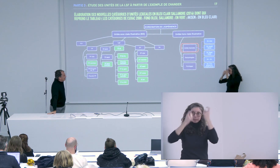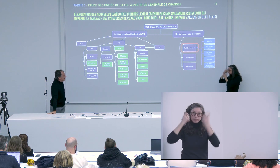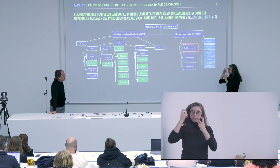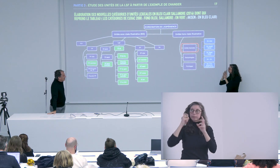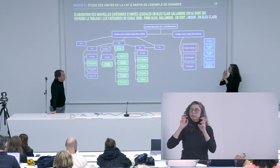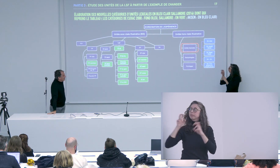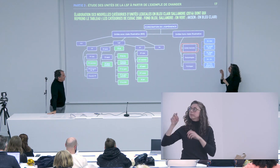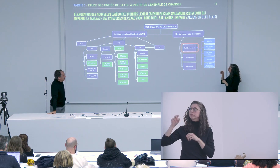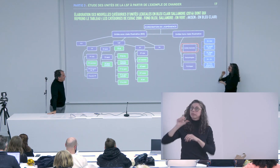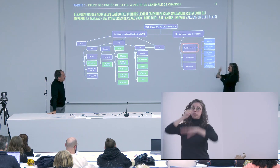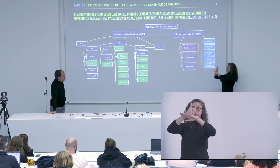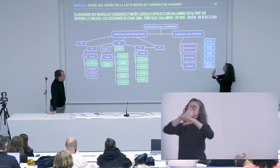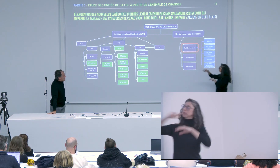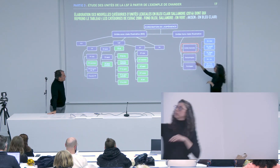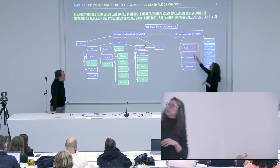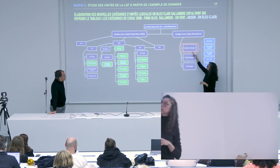effectivement